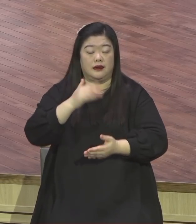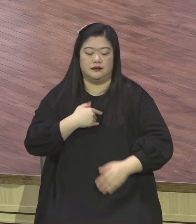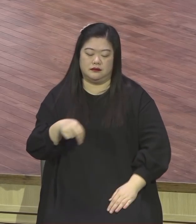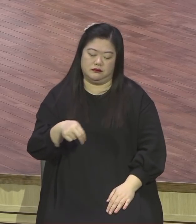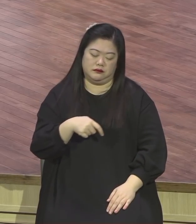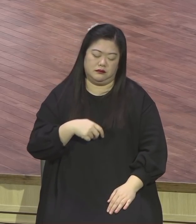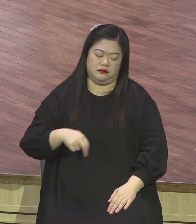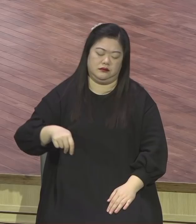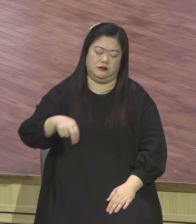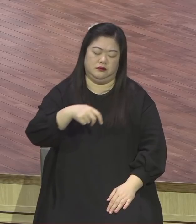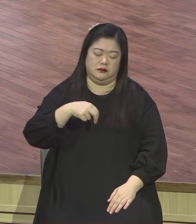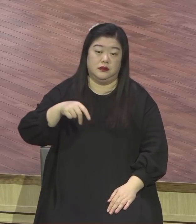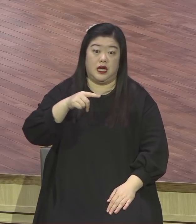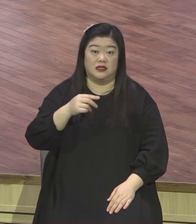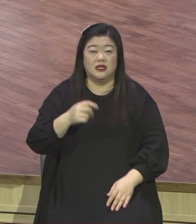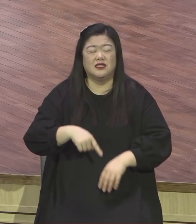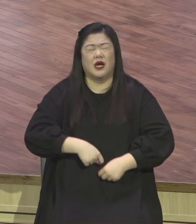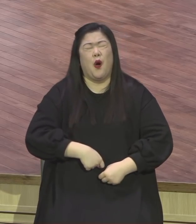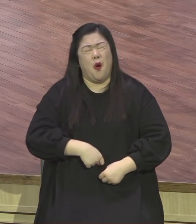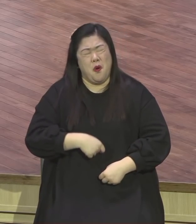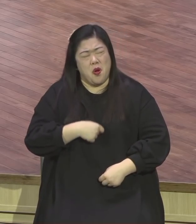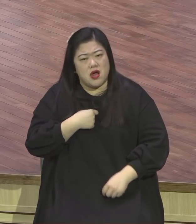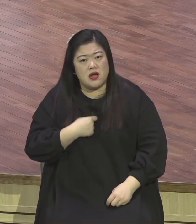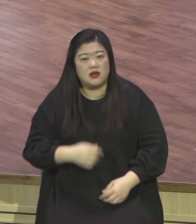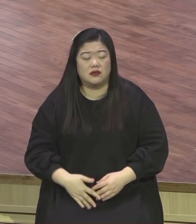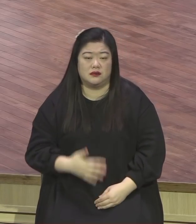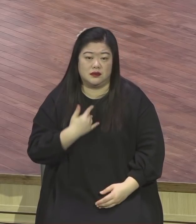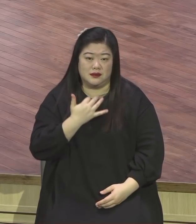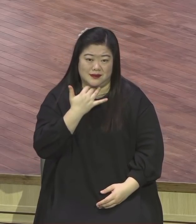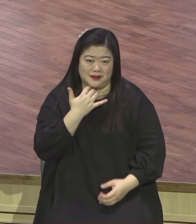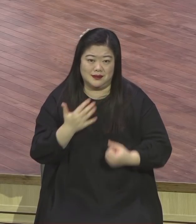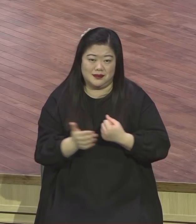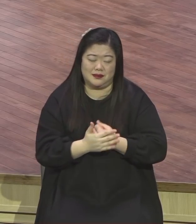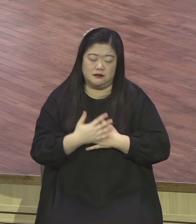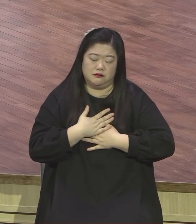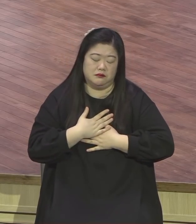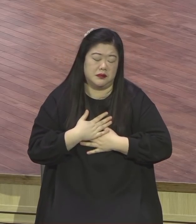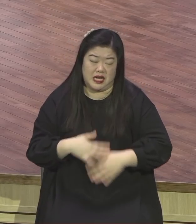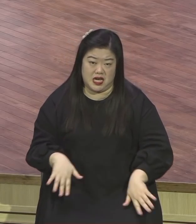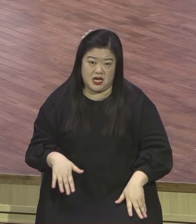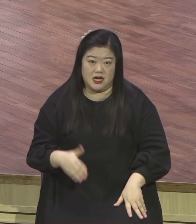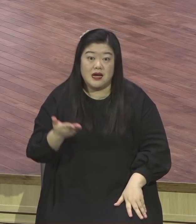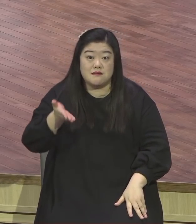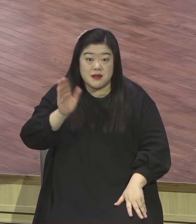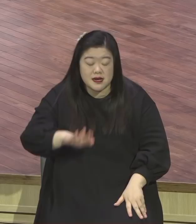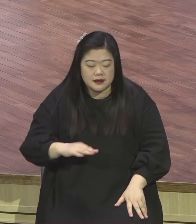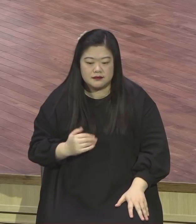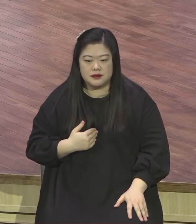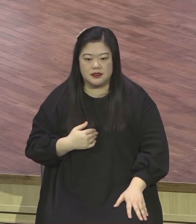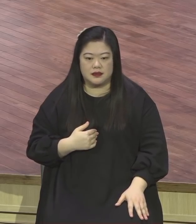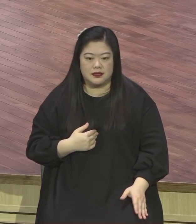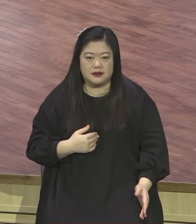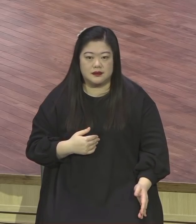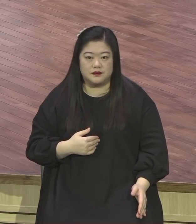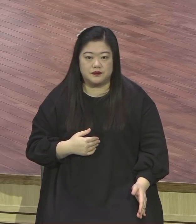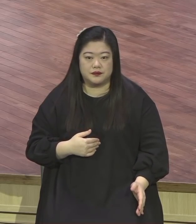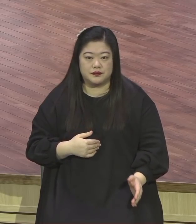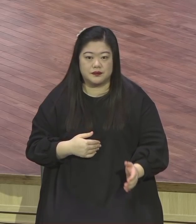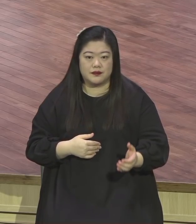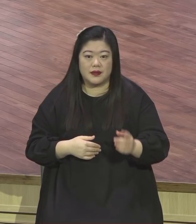거예요. 생각을 말해요. 찬양이나 어떤 이 집 다른 것에 내가 핸드폰 가지고 꼭 핸드폰 가지고 보고